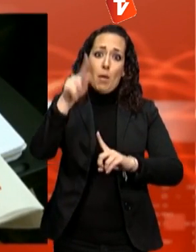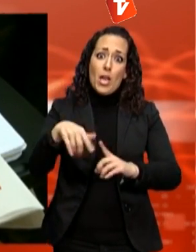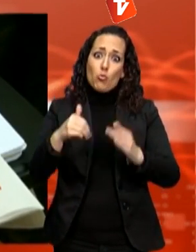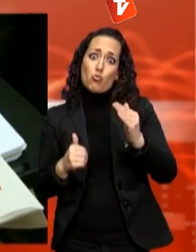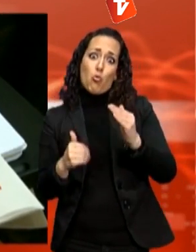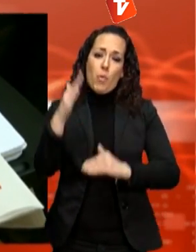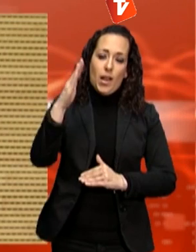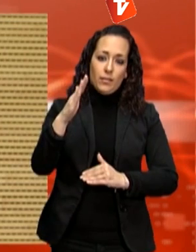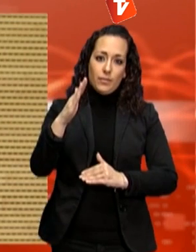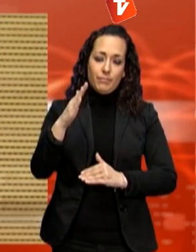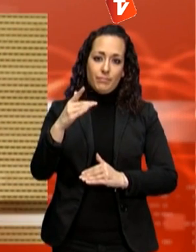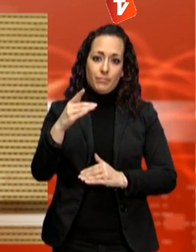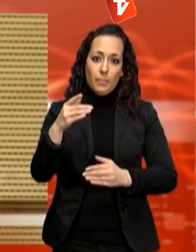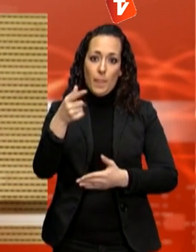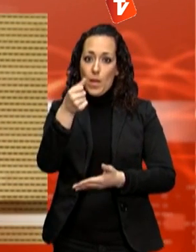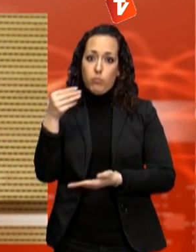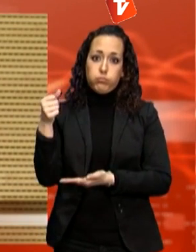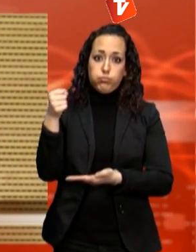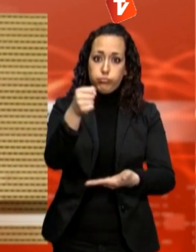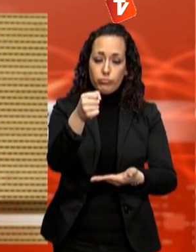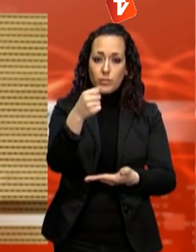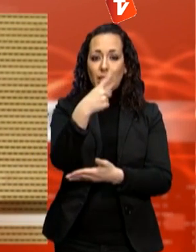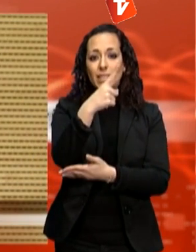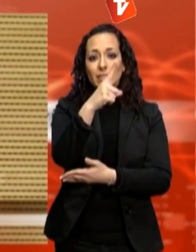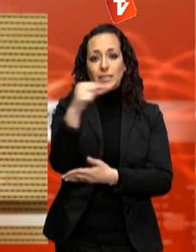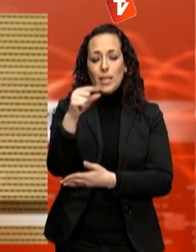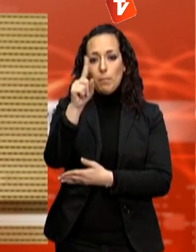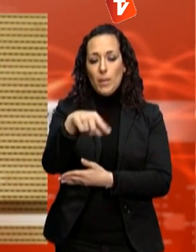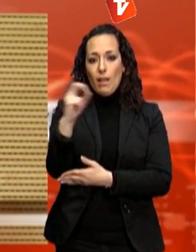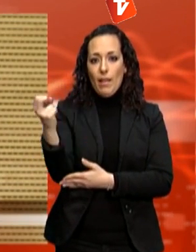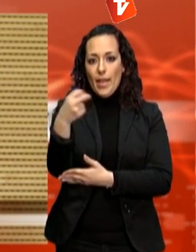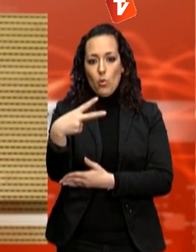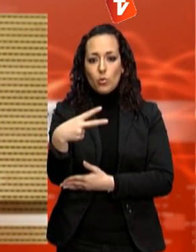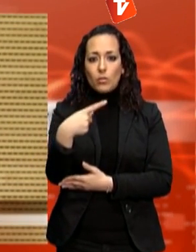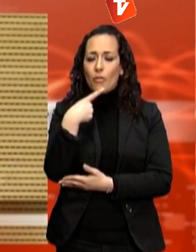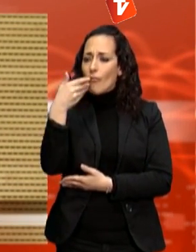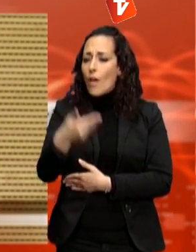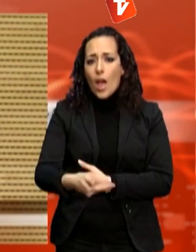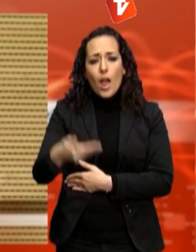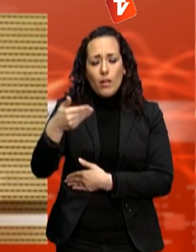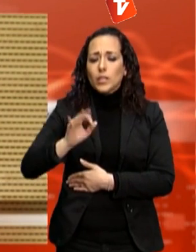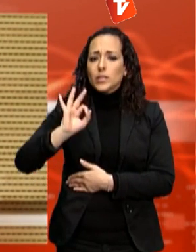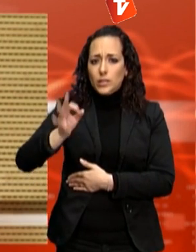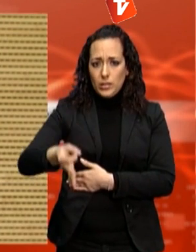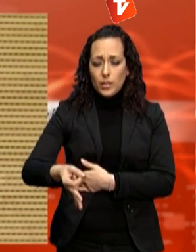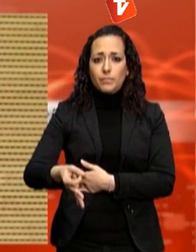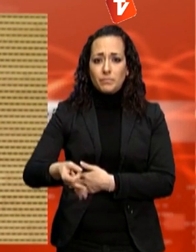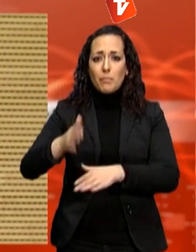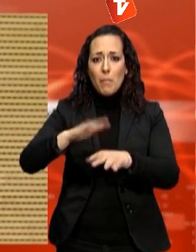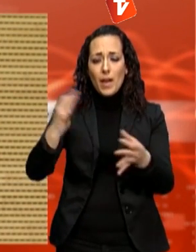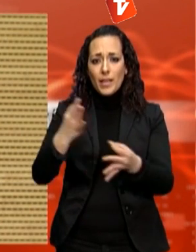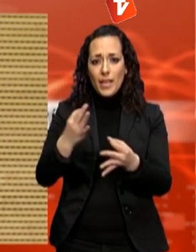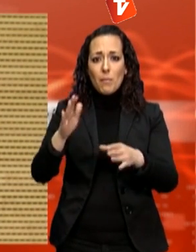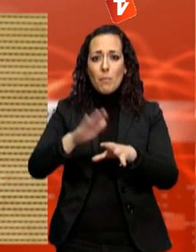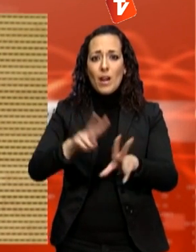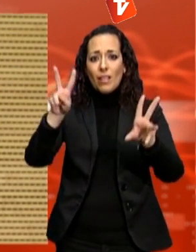és de 100.000 euros. Val la pena invertir, o sigui, invertir un euro en temes d'estalvi i eficiència energètica